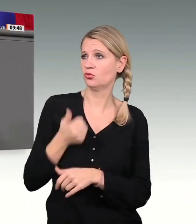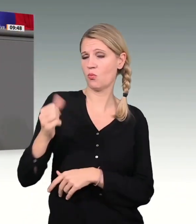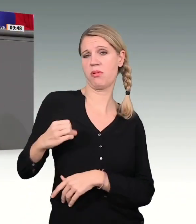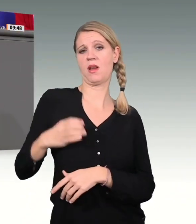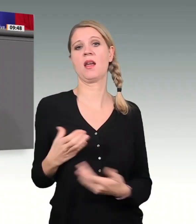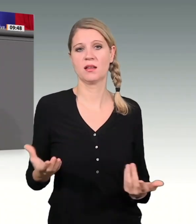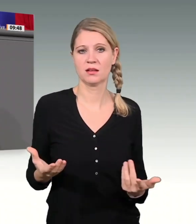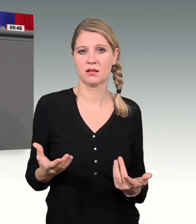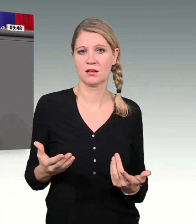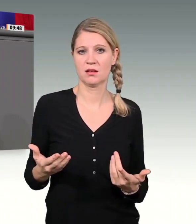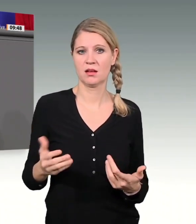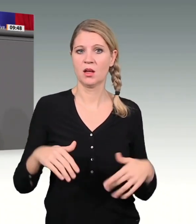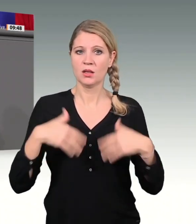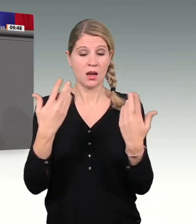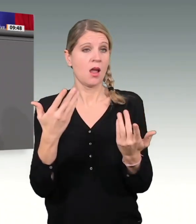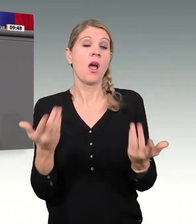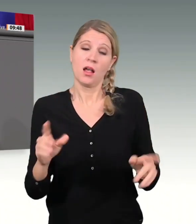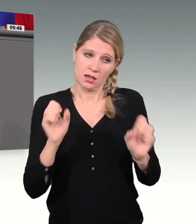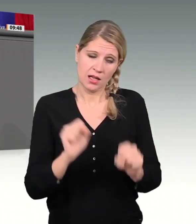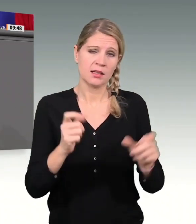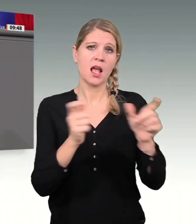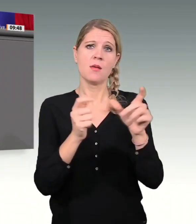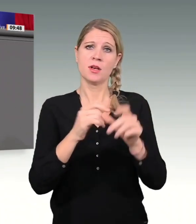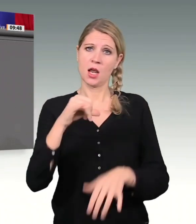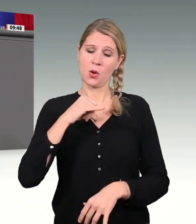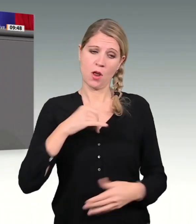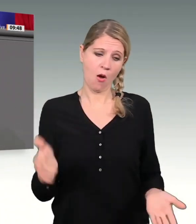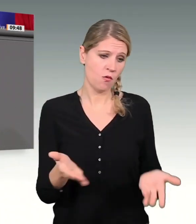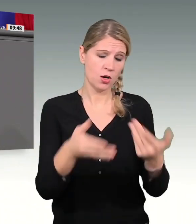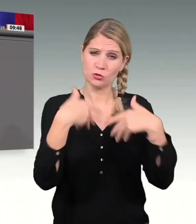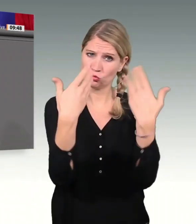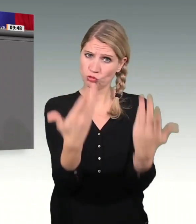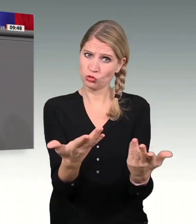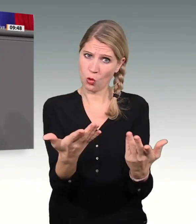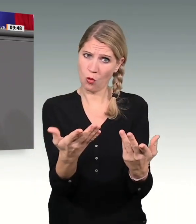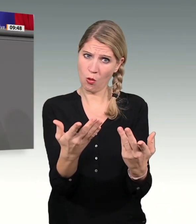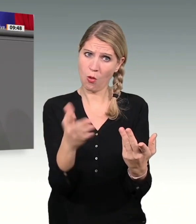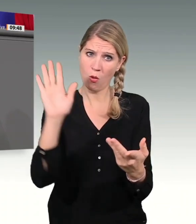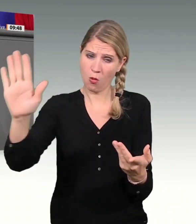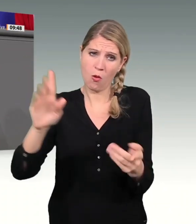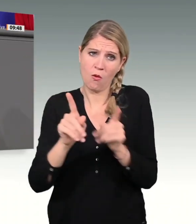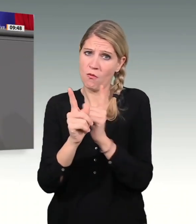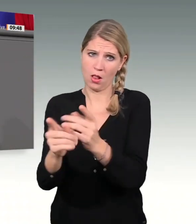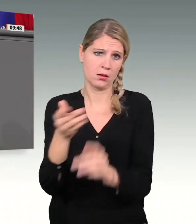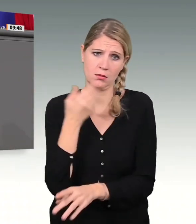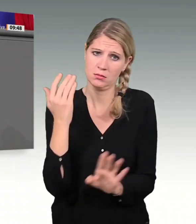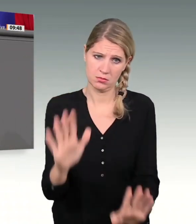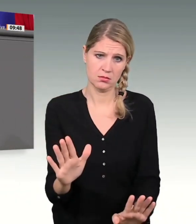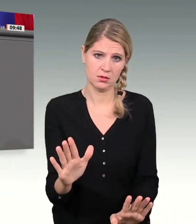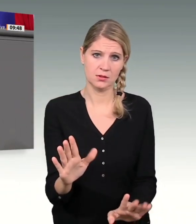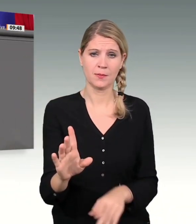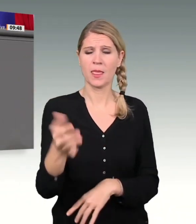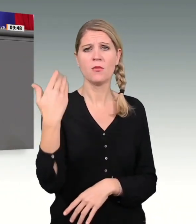machen Sie dieses Spiel nicht mit. Sie hatten in Ihren Wahlprogrammen erklärt, Sie wollen die Vermögenden heranziehen zur